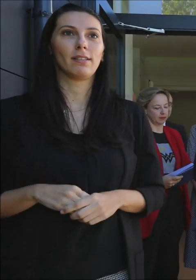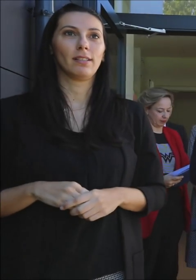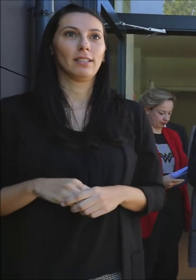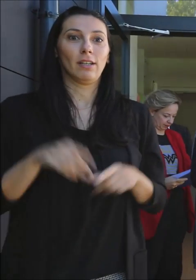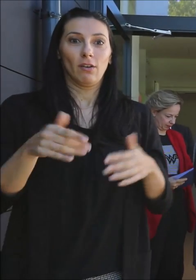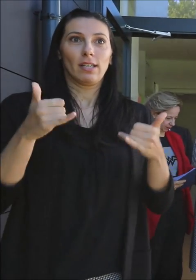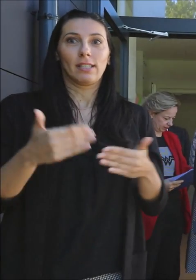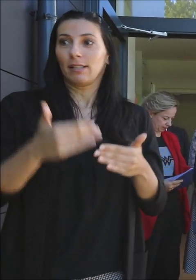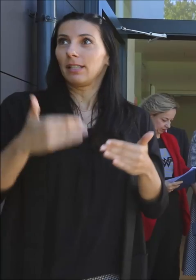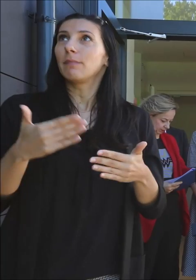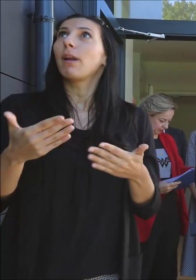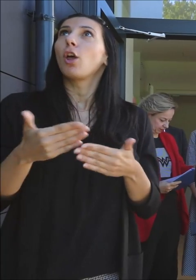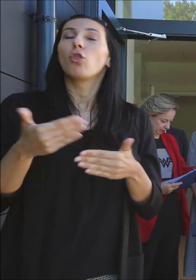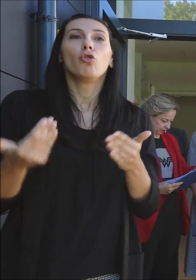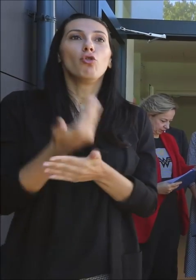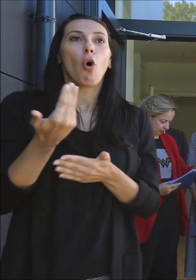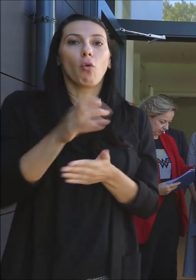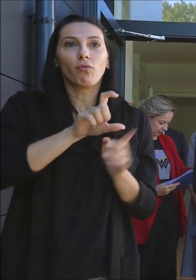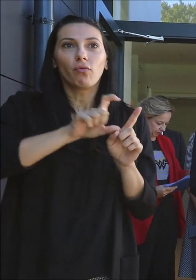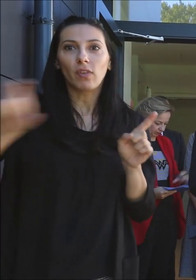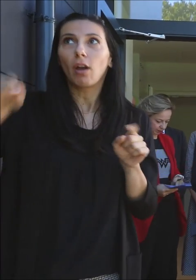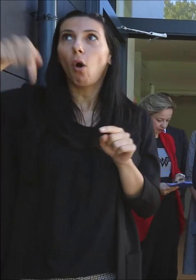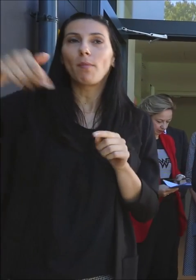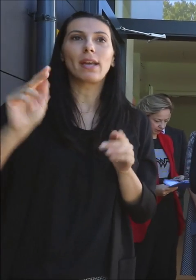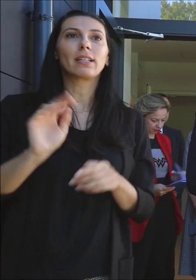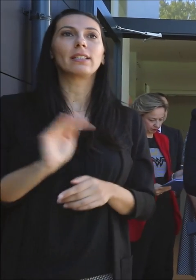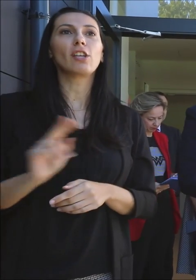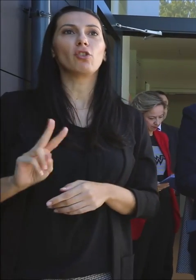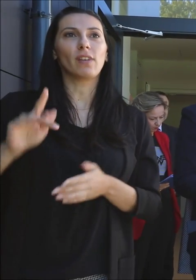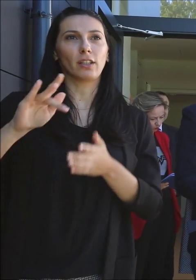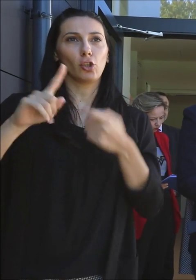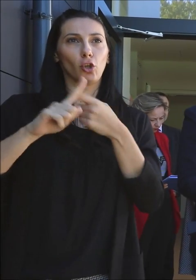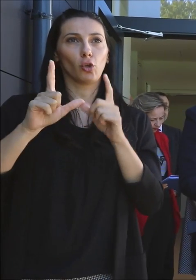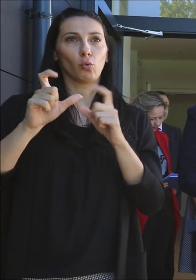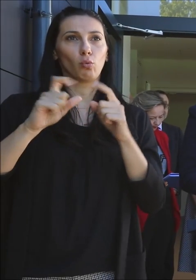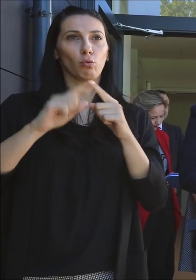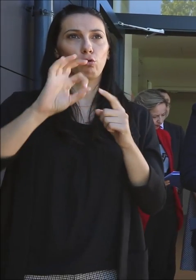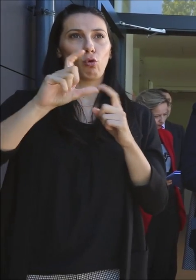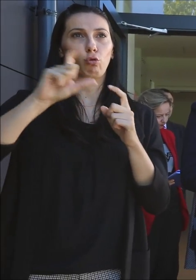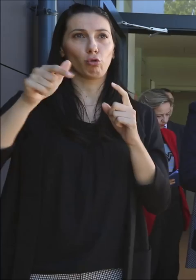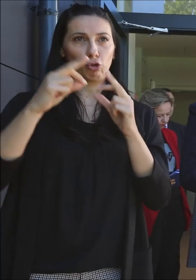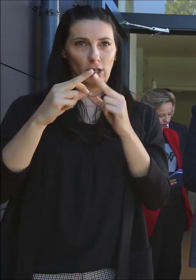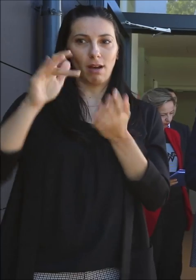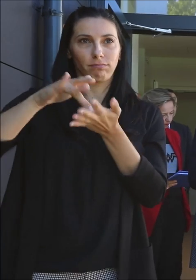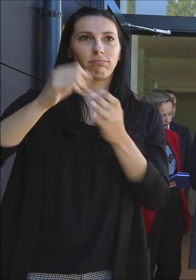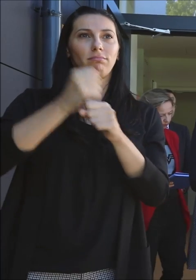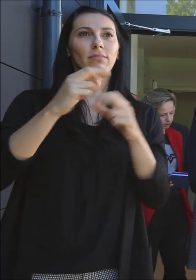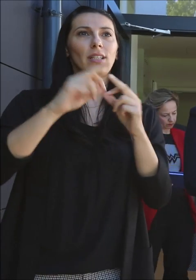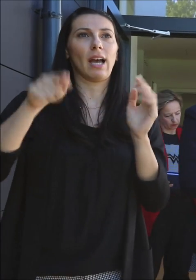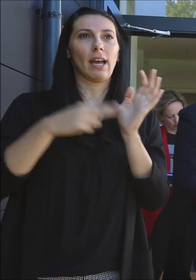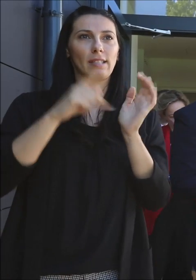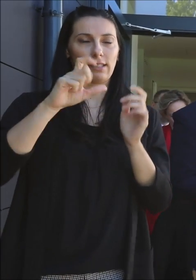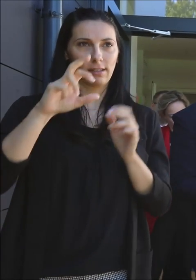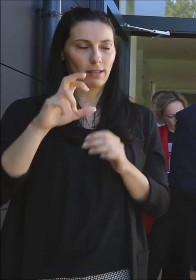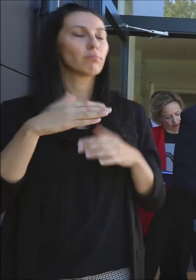novotvorenog potušnog objekta Dječkih vrtića Pustošija u Gajnicama i ovaj mi pozdravio poštovanu realitetnicu Gregory Shine.